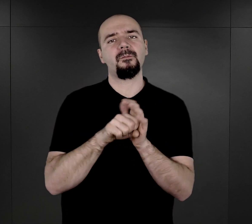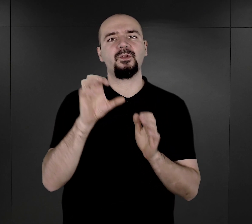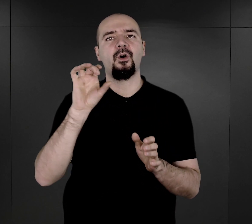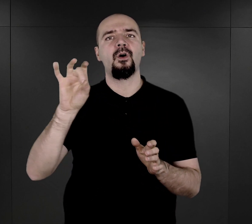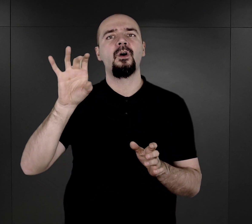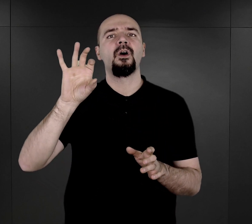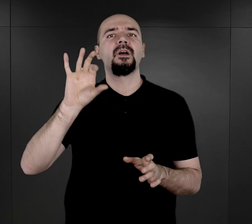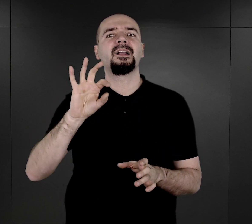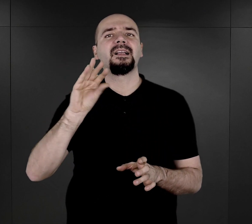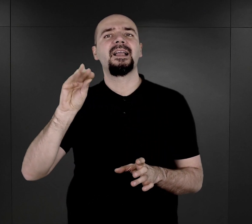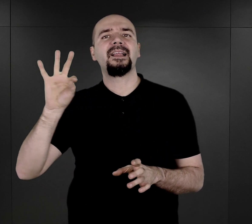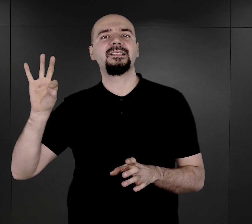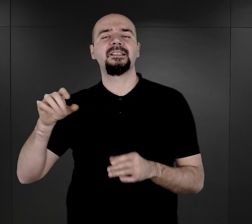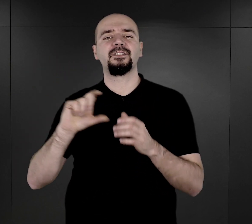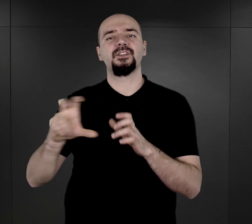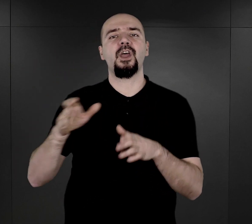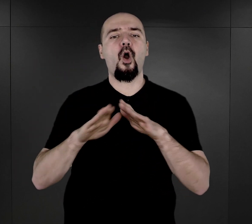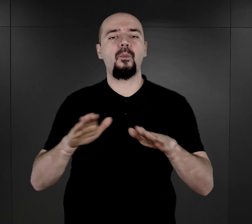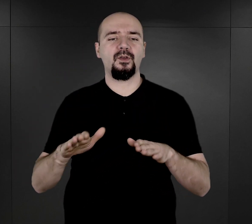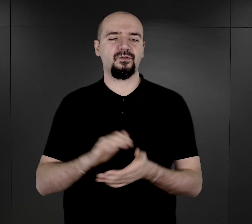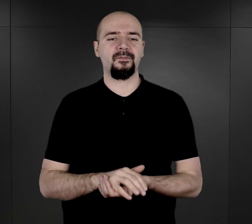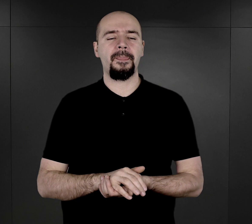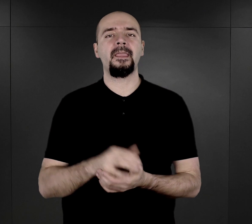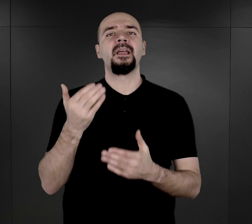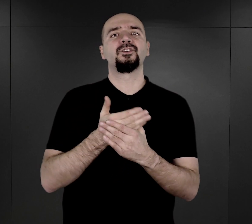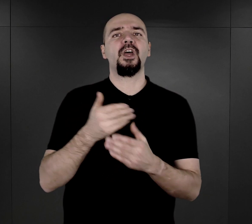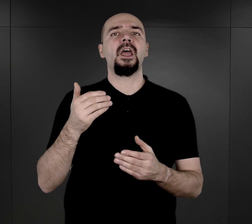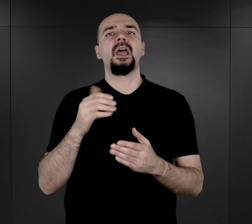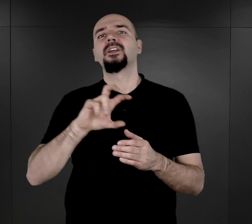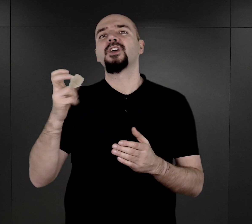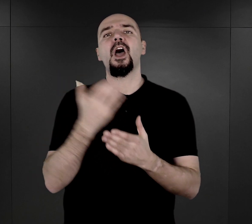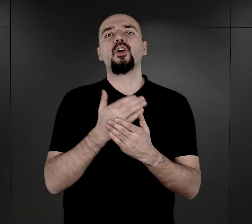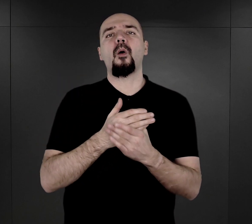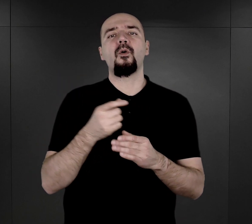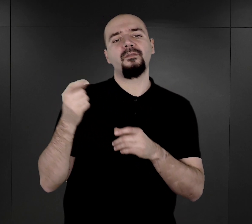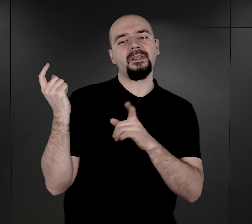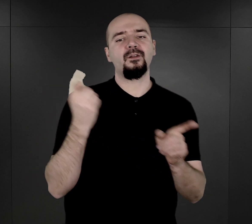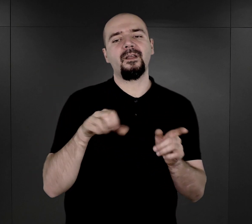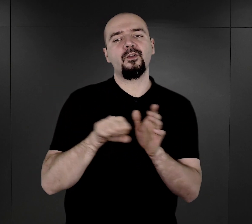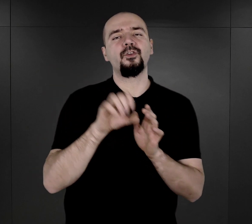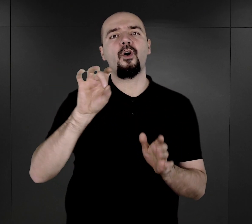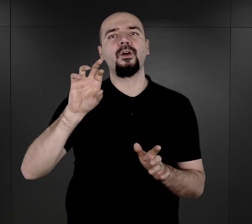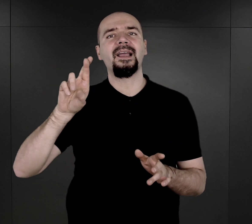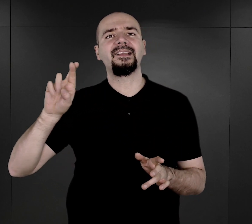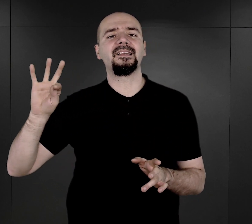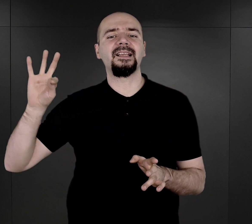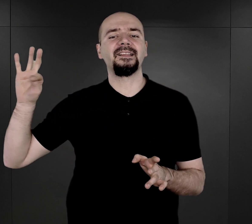obozów koncentracyjnych. Czy Romów osadzano w gettach? Czy były specjalne miejsca odosobnienia specjalnie dla nich? Na terenie III